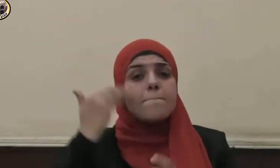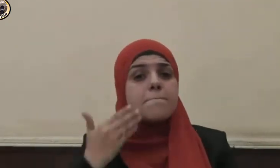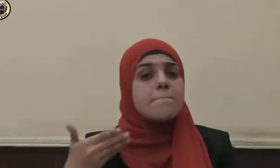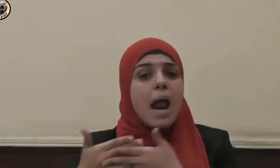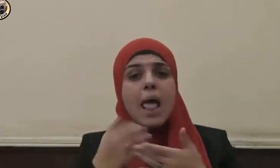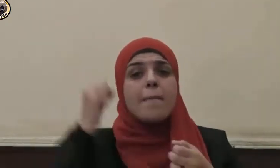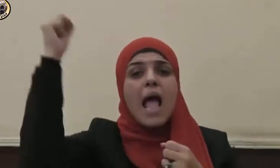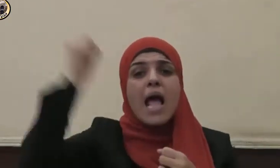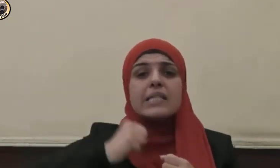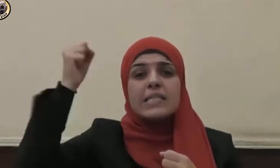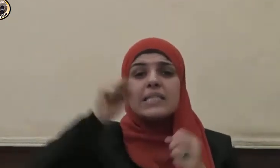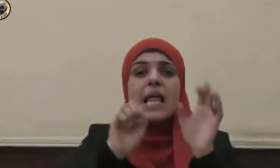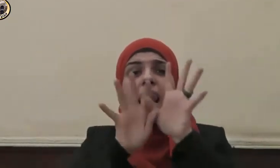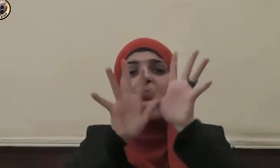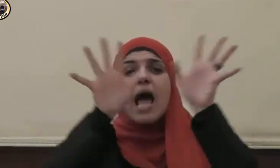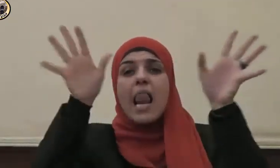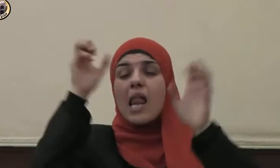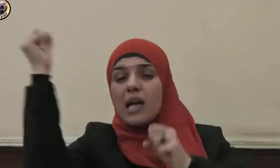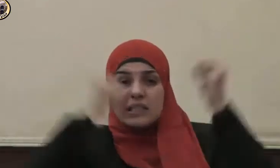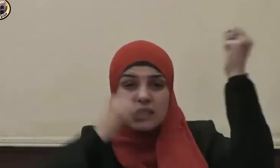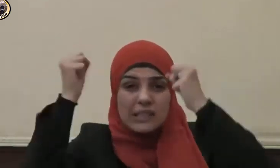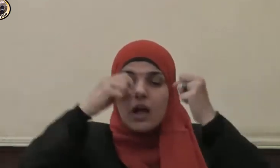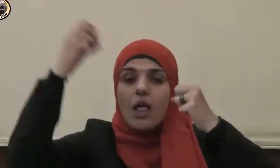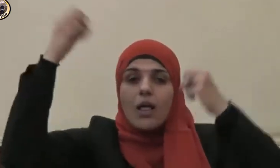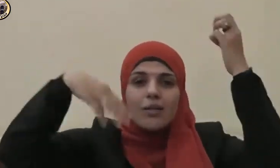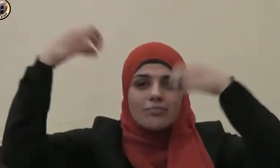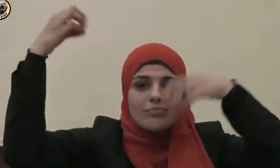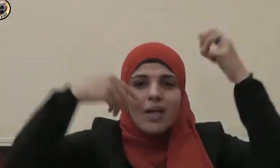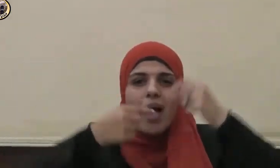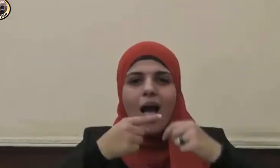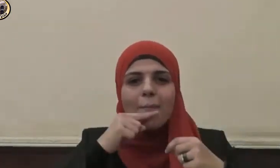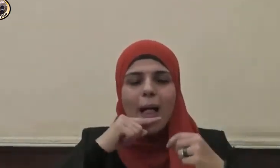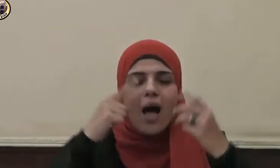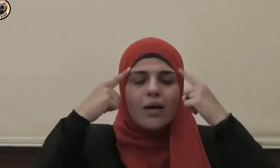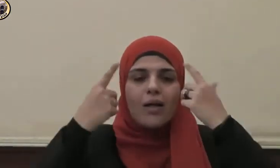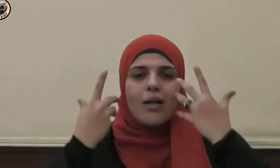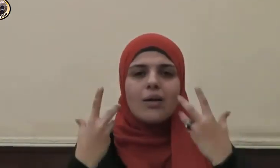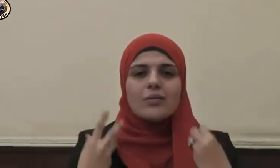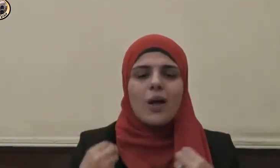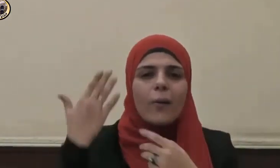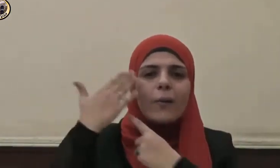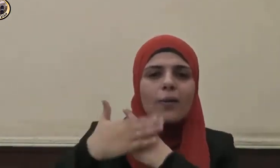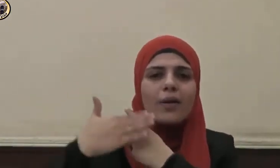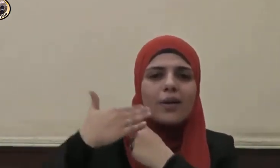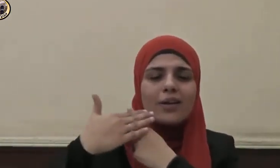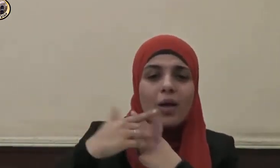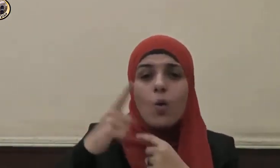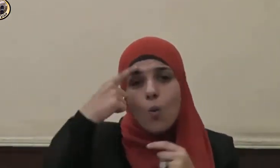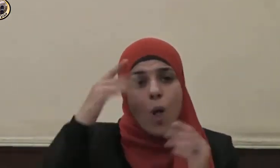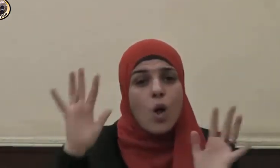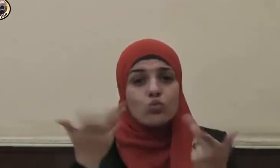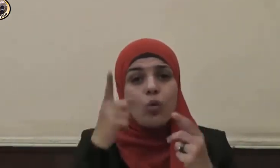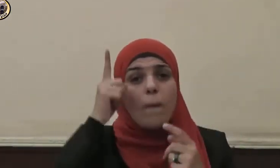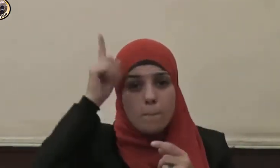إليك الجزع يساقط الرطب ولو شاء أن تجنيه من غير هزة